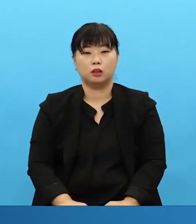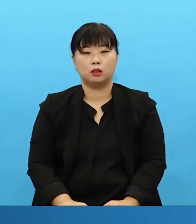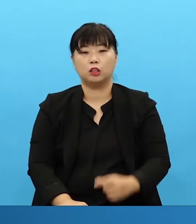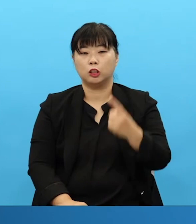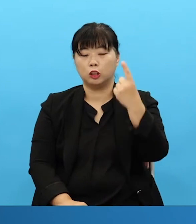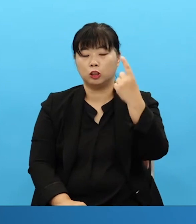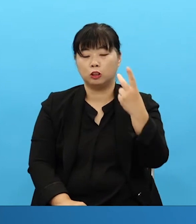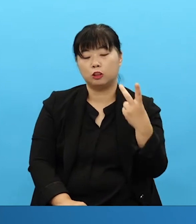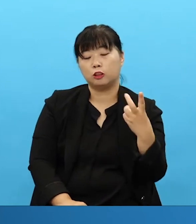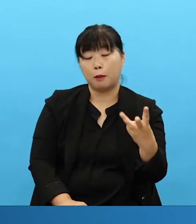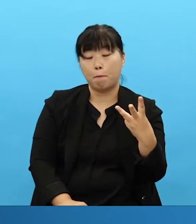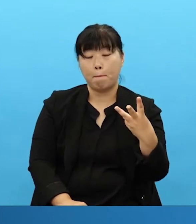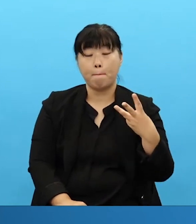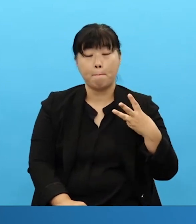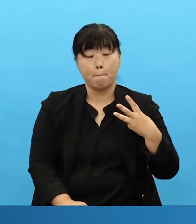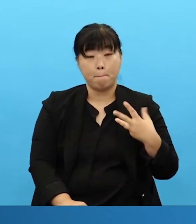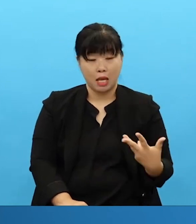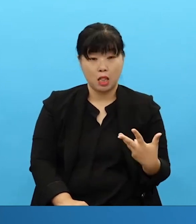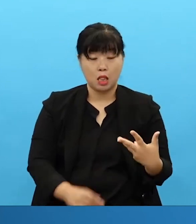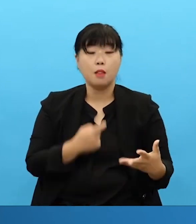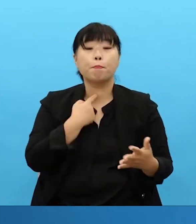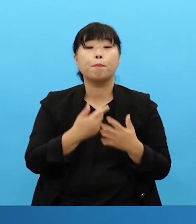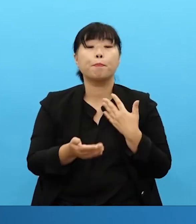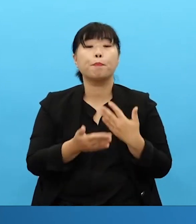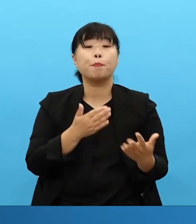Now once that comes you hold to that and again you concentrate.